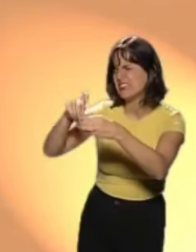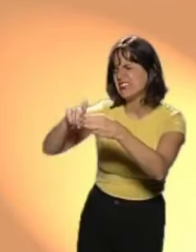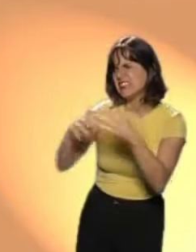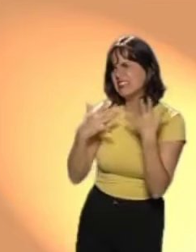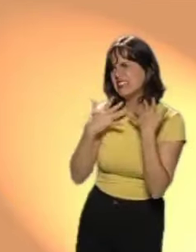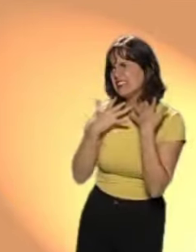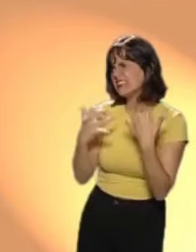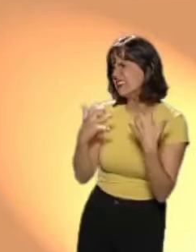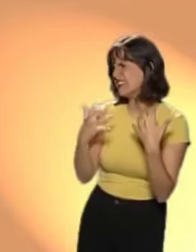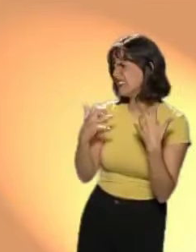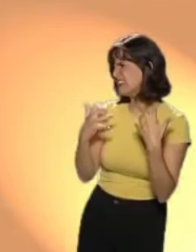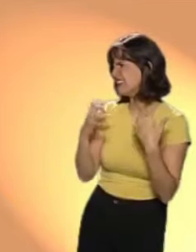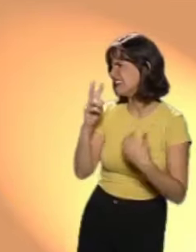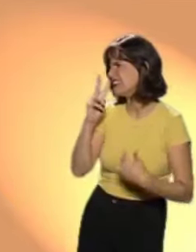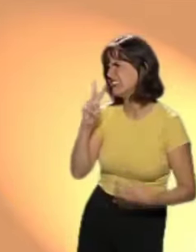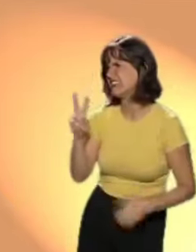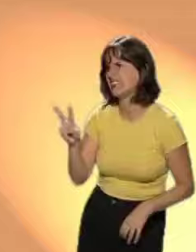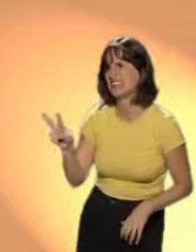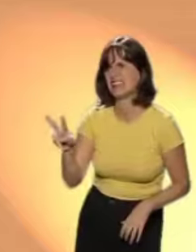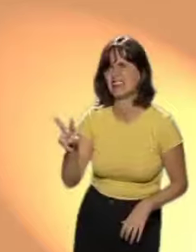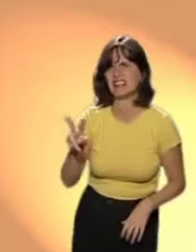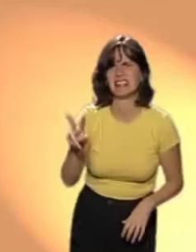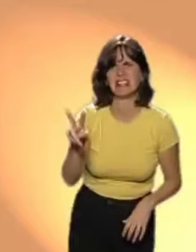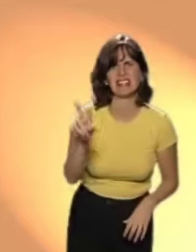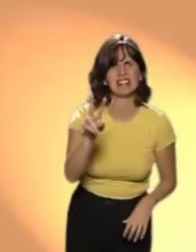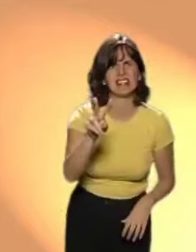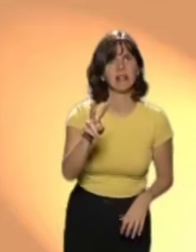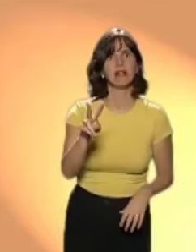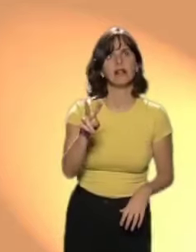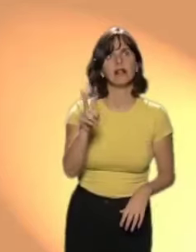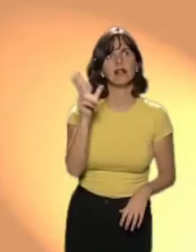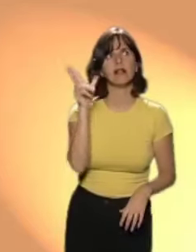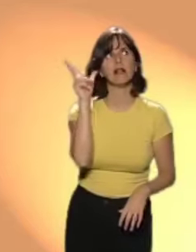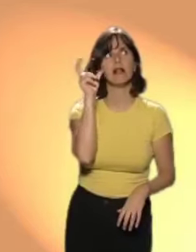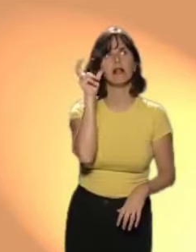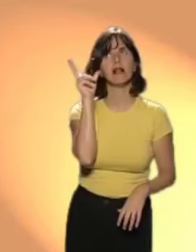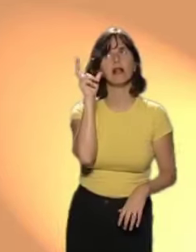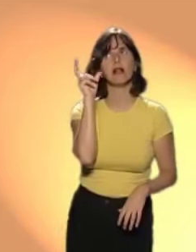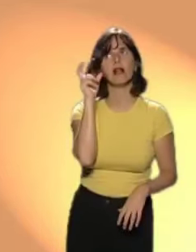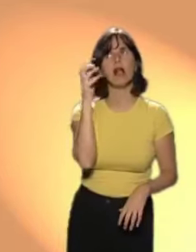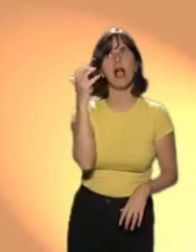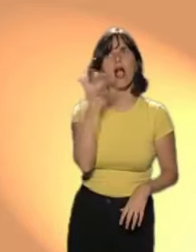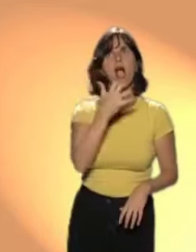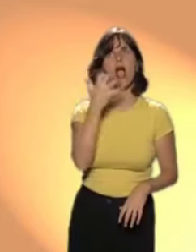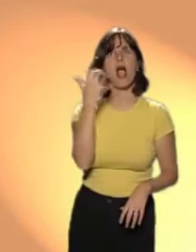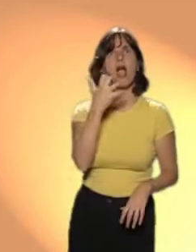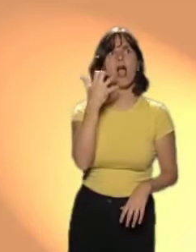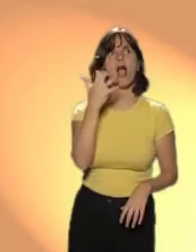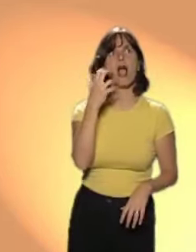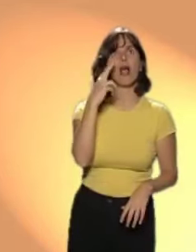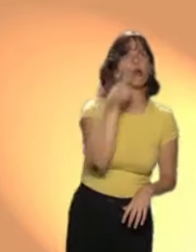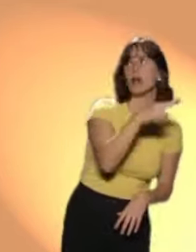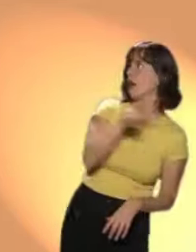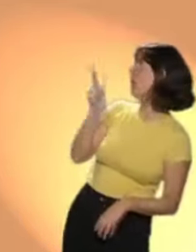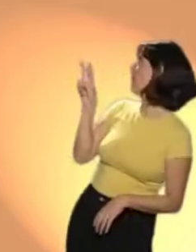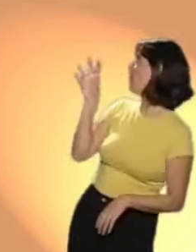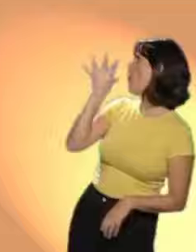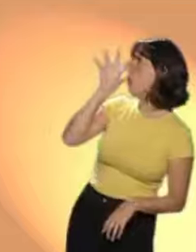de cristal llenos de gusanos asquerosos. Cuando estaban mirando, de repente oyeron una risa